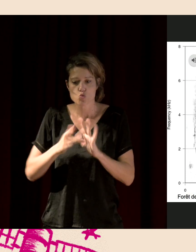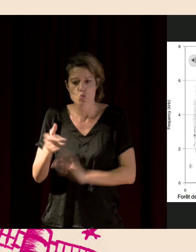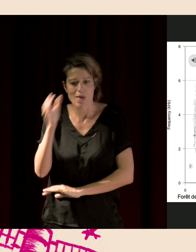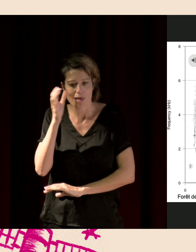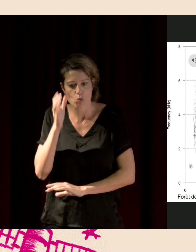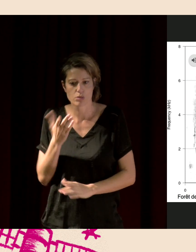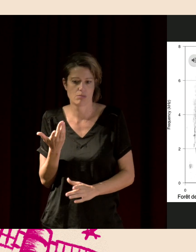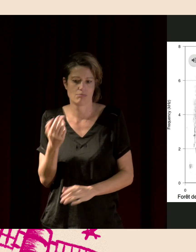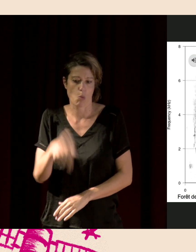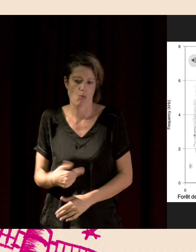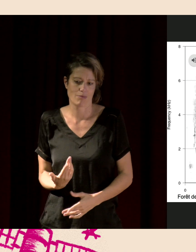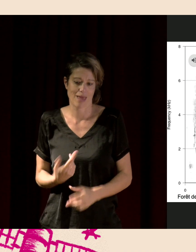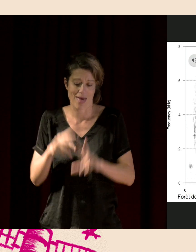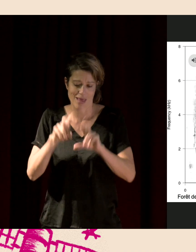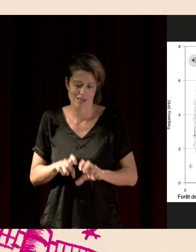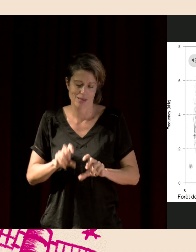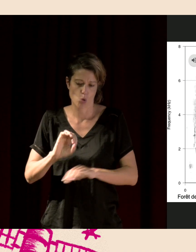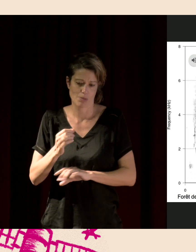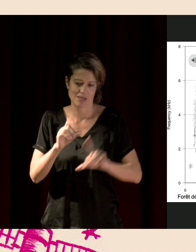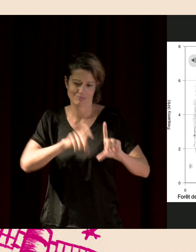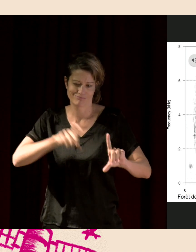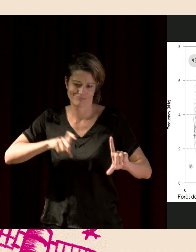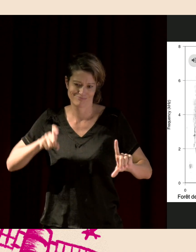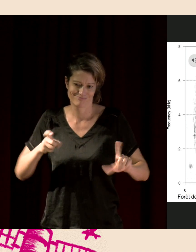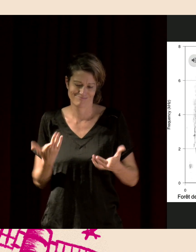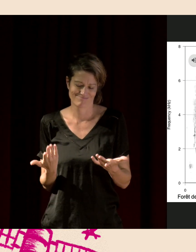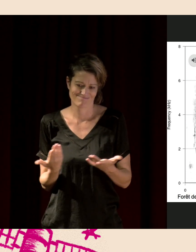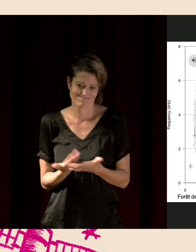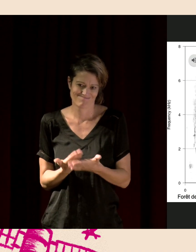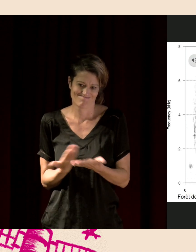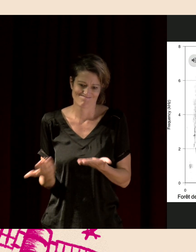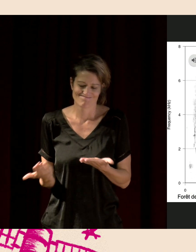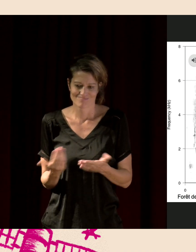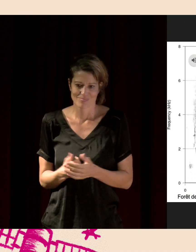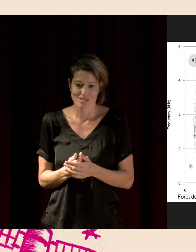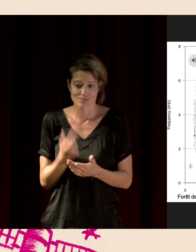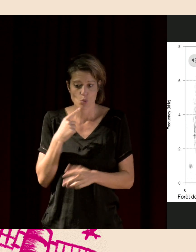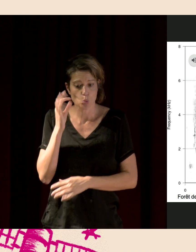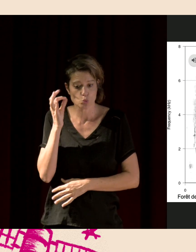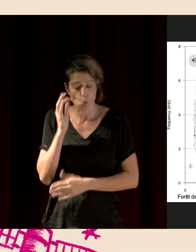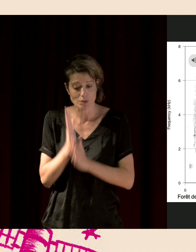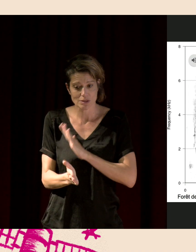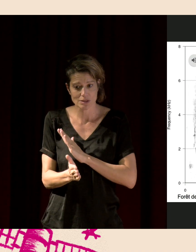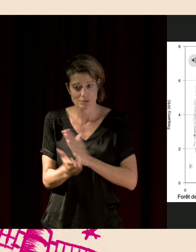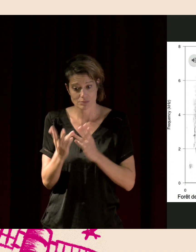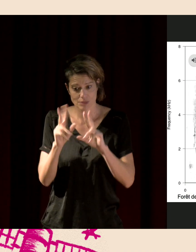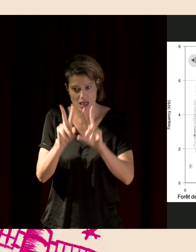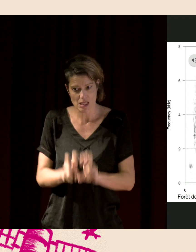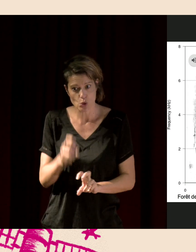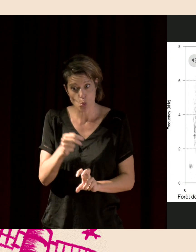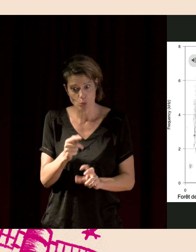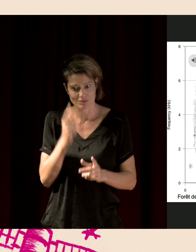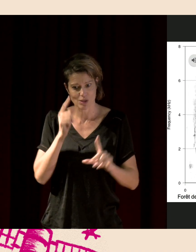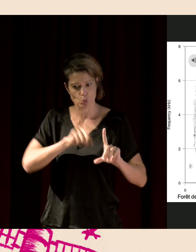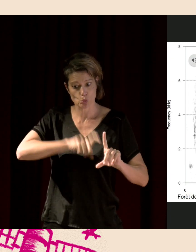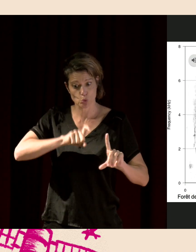va les analyser automatiquement. Et pour ça, second paradoxe, on n'analyse pas les sons directement, mais on transforme les sons en images.